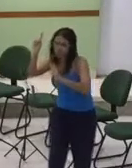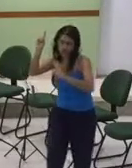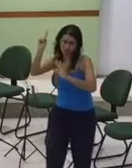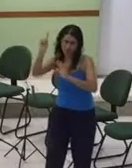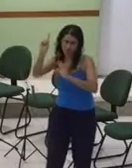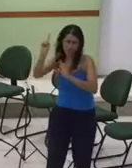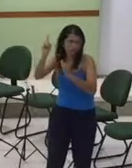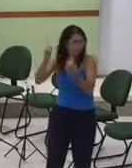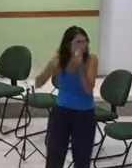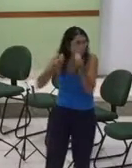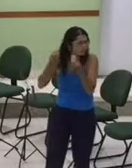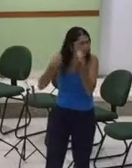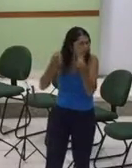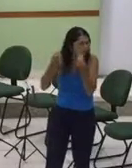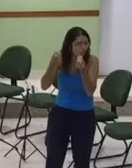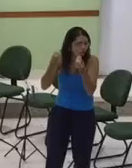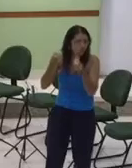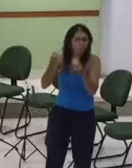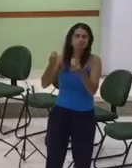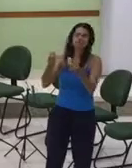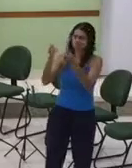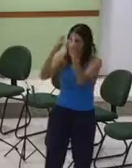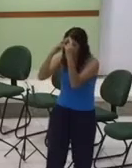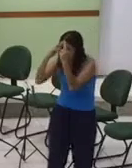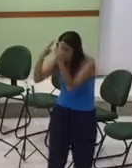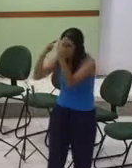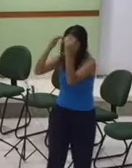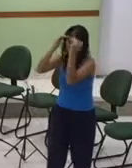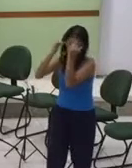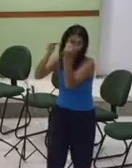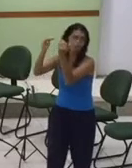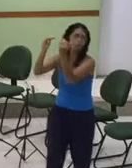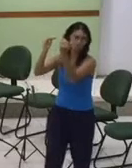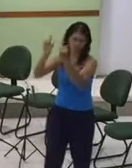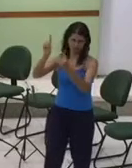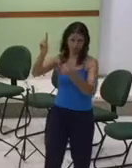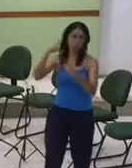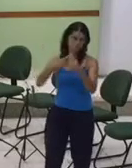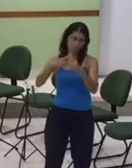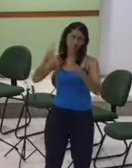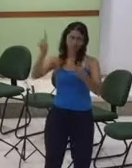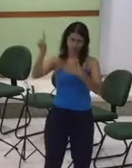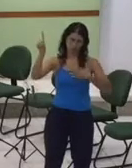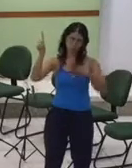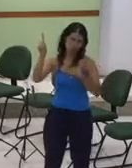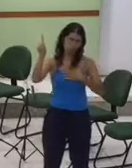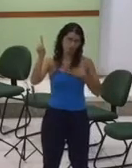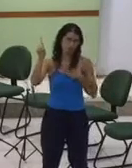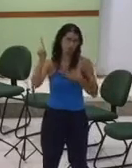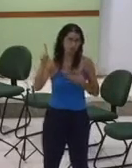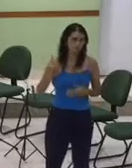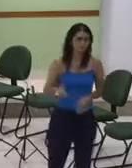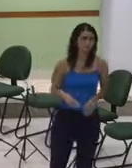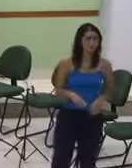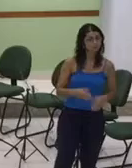reverência e temor glória a Deus porque estamos aqui porque não olhamos para